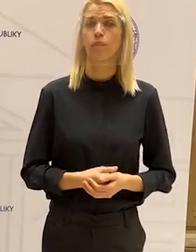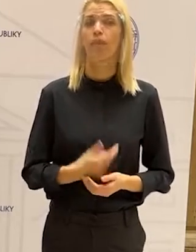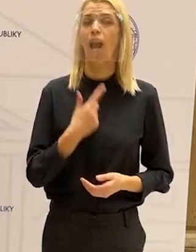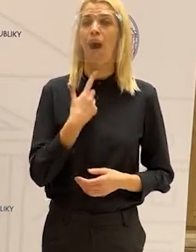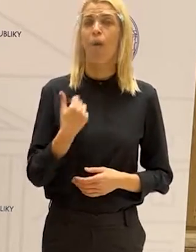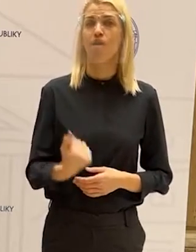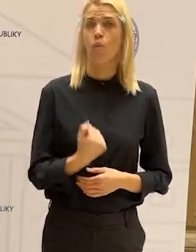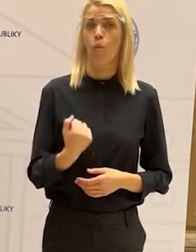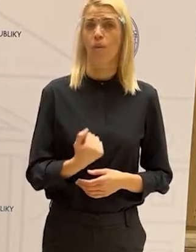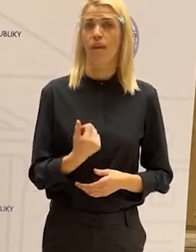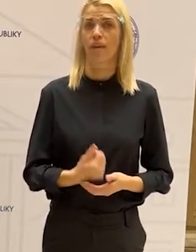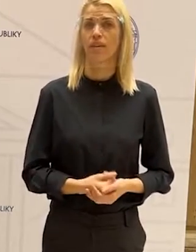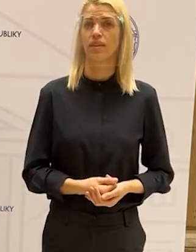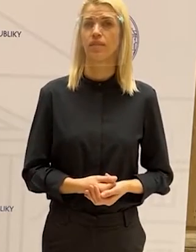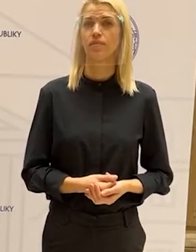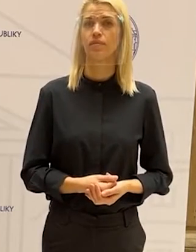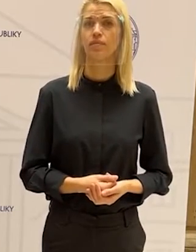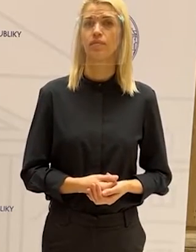fungovať.